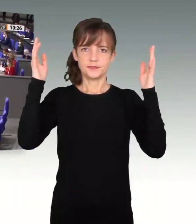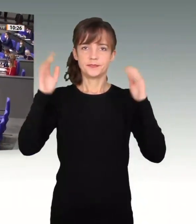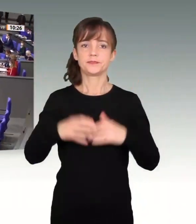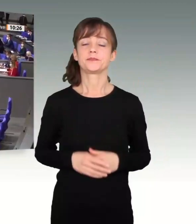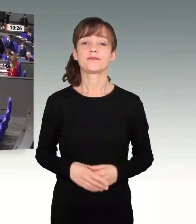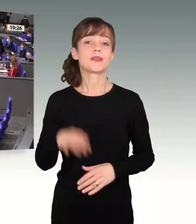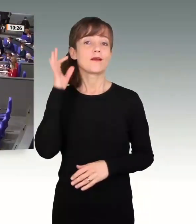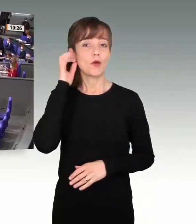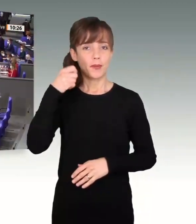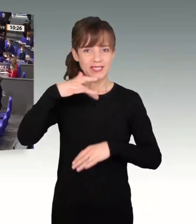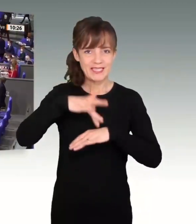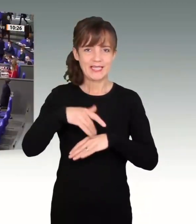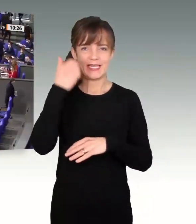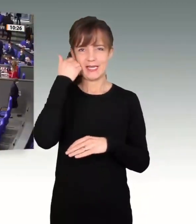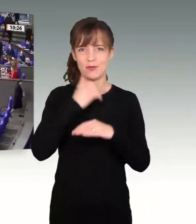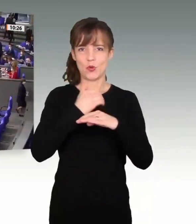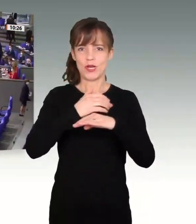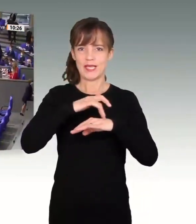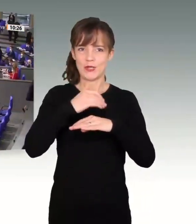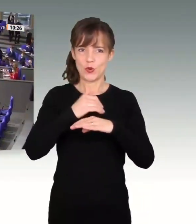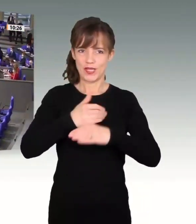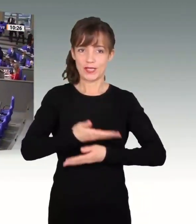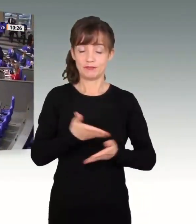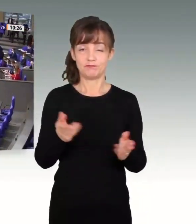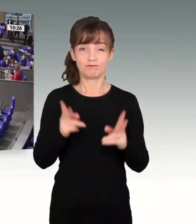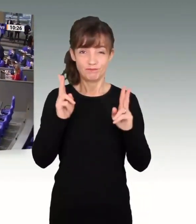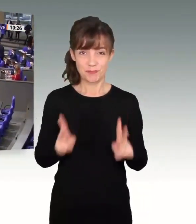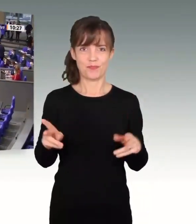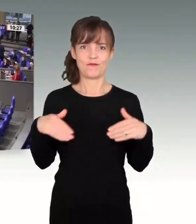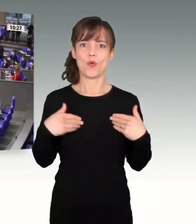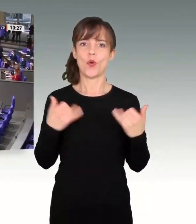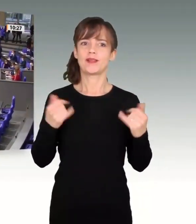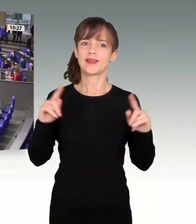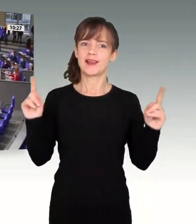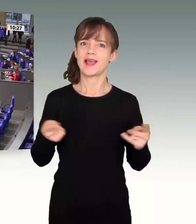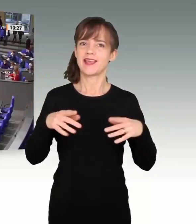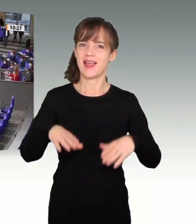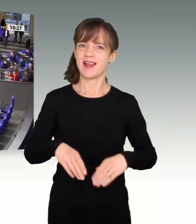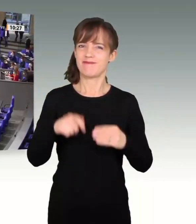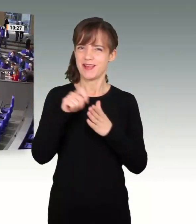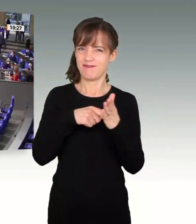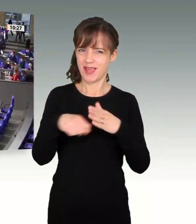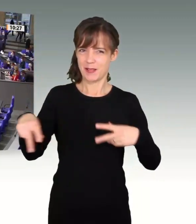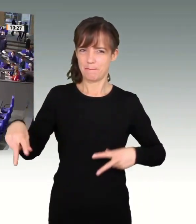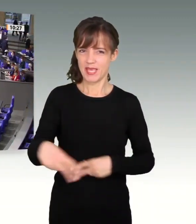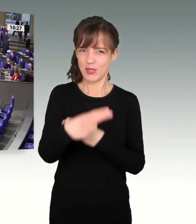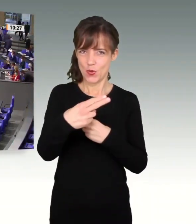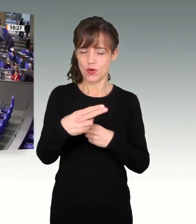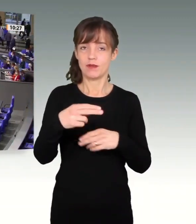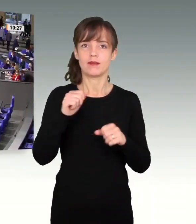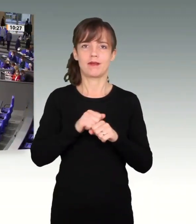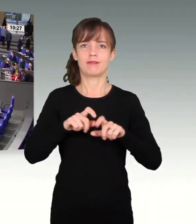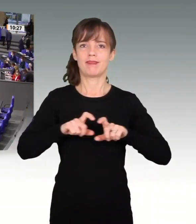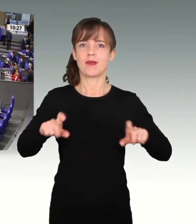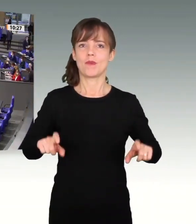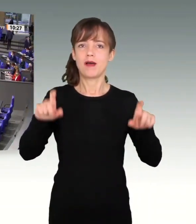Frau Präsidentin! Liebe Kolleginnen und Kollegen! Wir sind froh, dass wir heute gleich zu Beginn der neuen Wahlperiode über ein Thema sprechen,